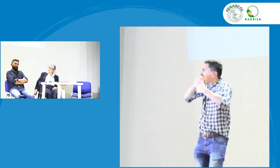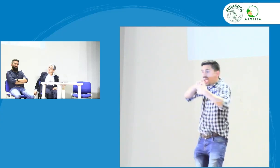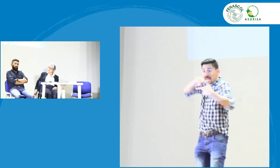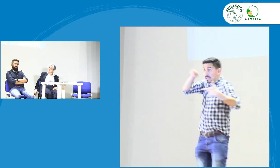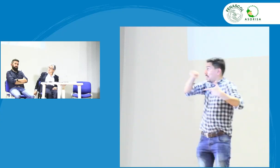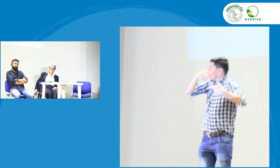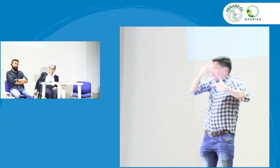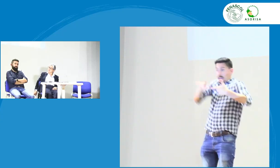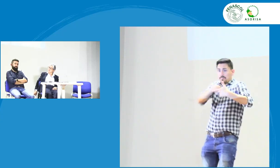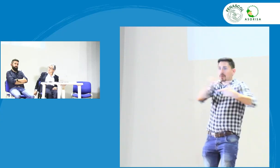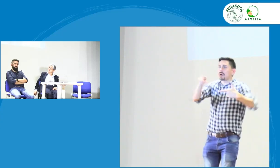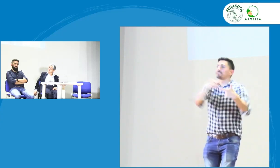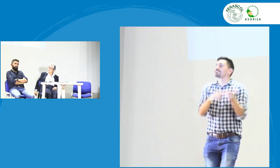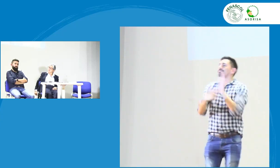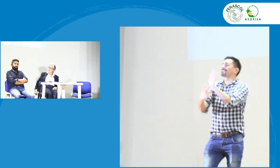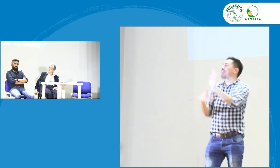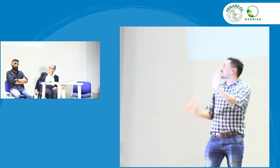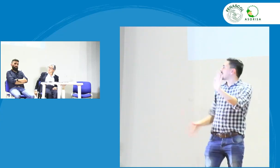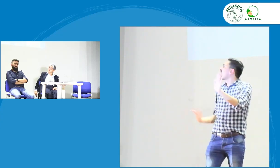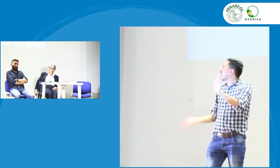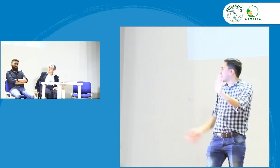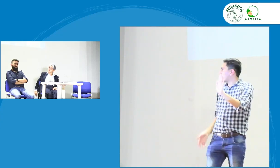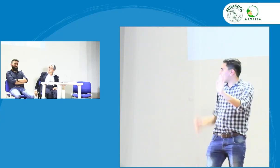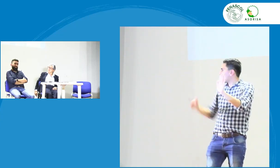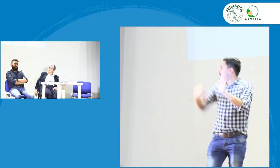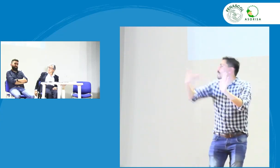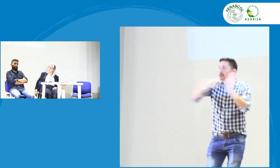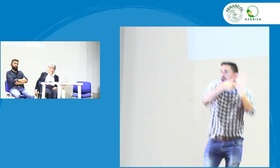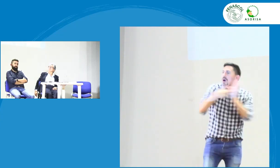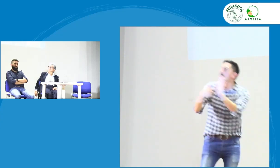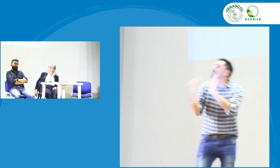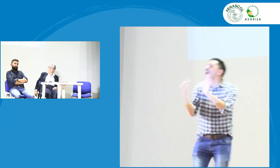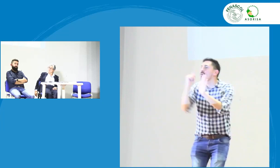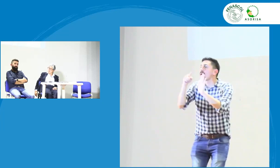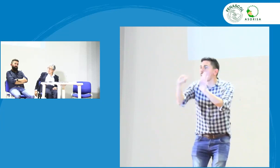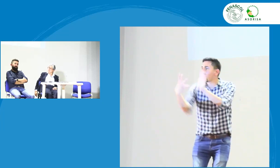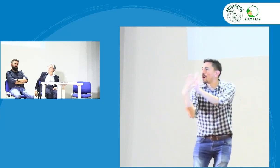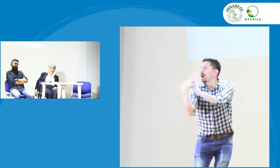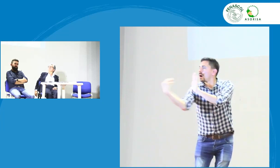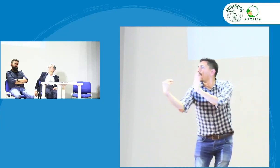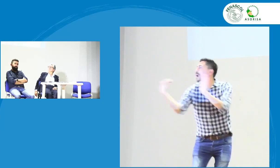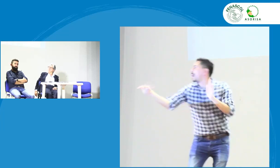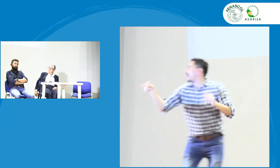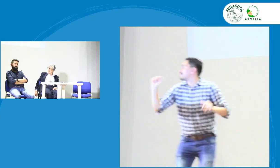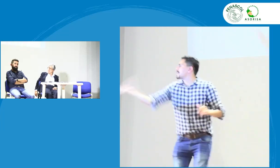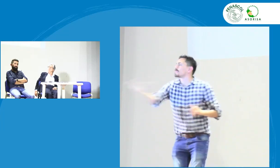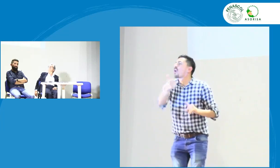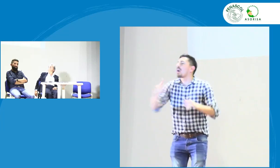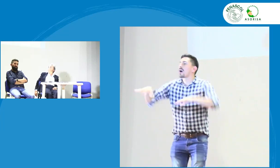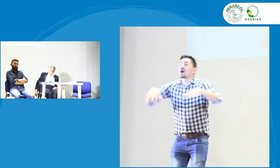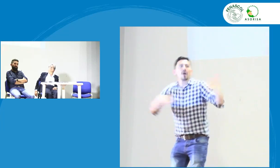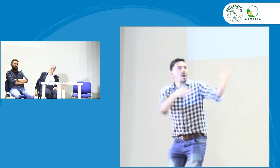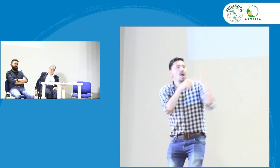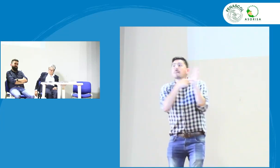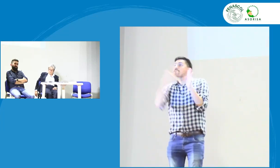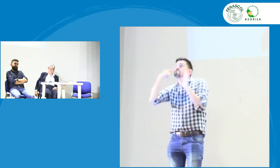caracterización que se está haciendo ya tenemos estos resultados pero qué sucede con esos resultados entonces